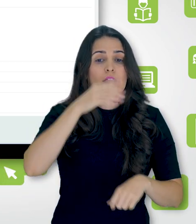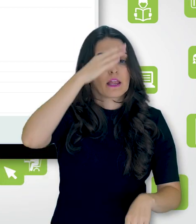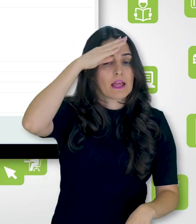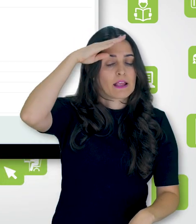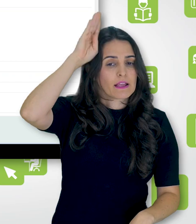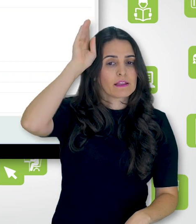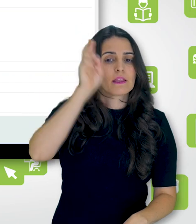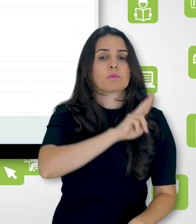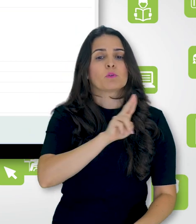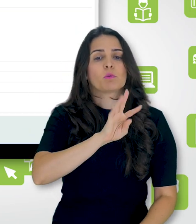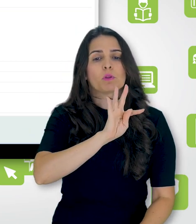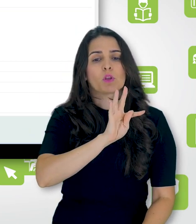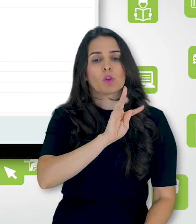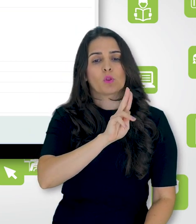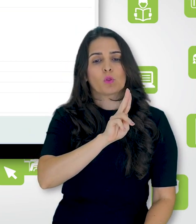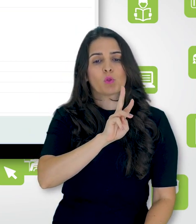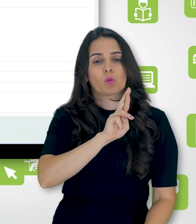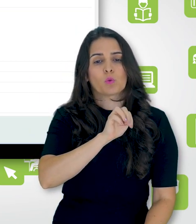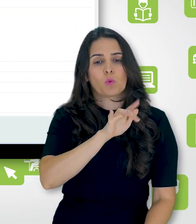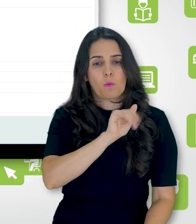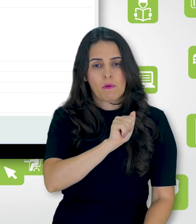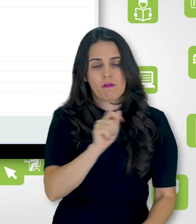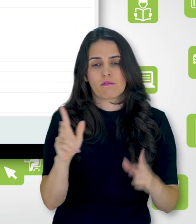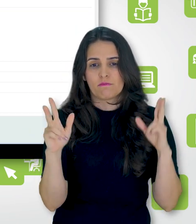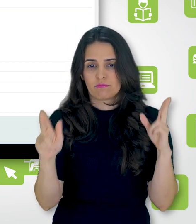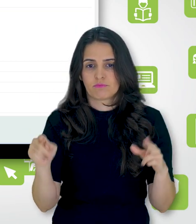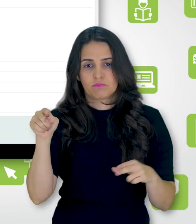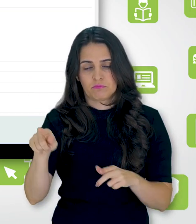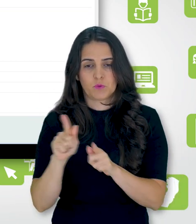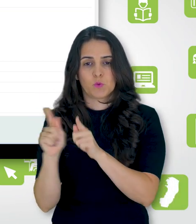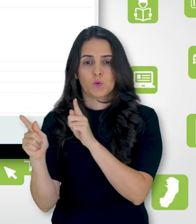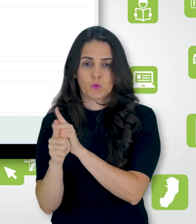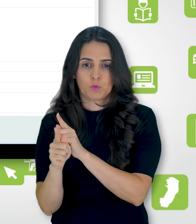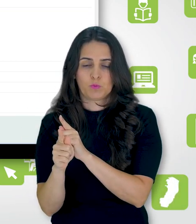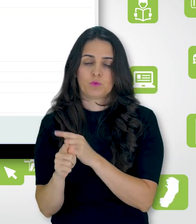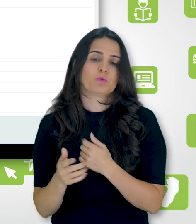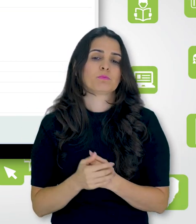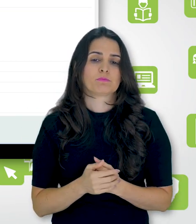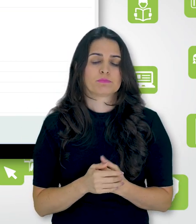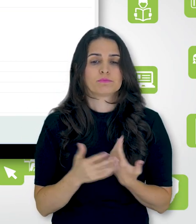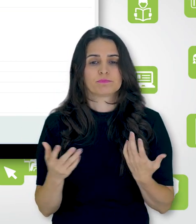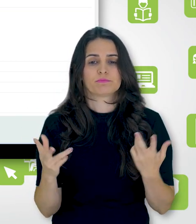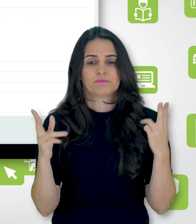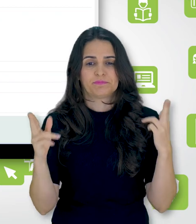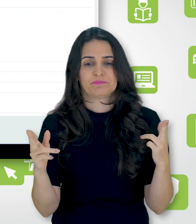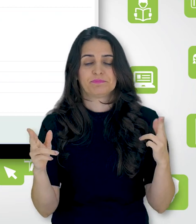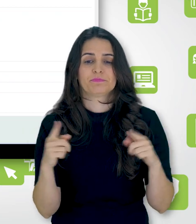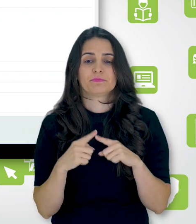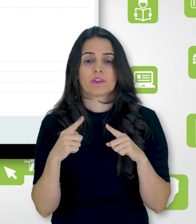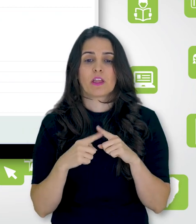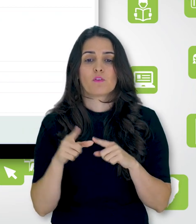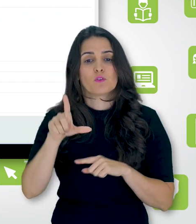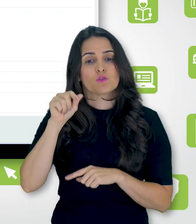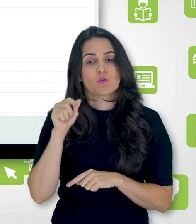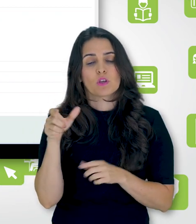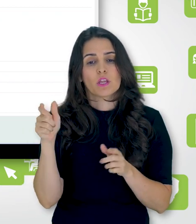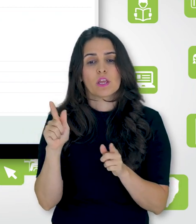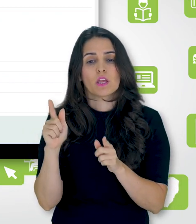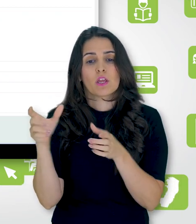como turma. Então, eu vou escolher aqui, por exemplo, a turma 1, e essa atividade vai estar disponível somente para a turma